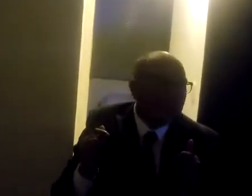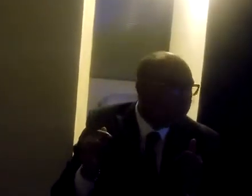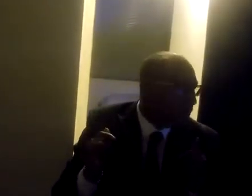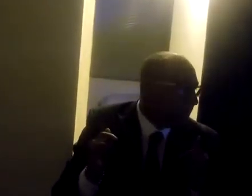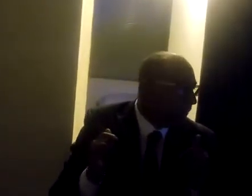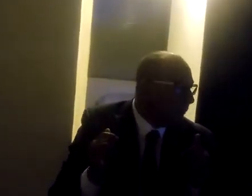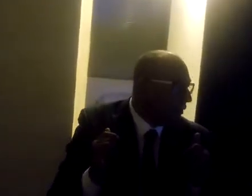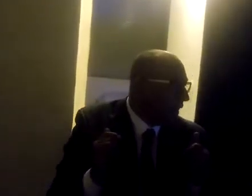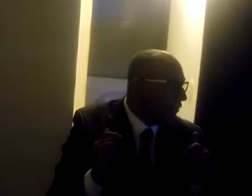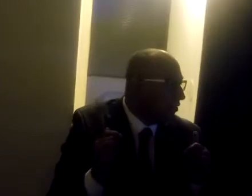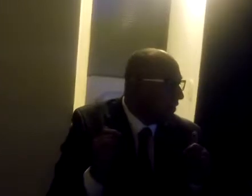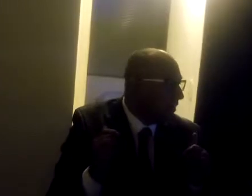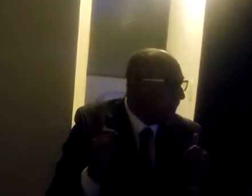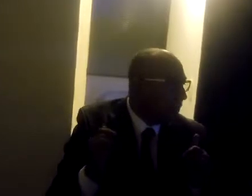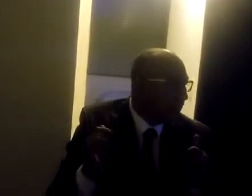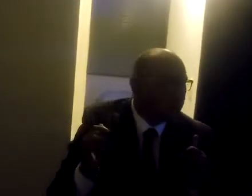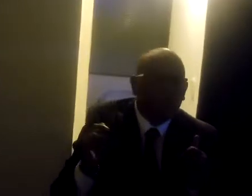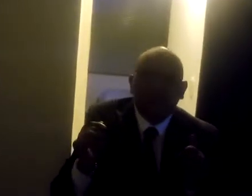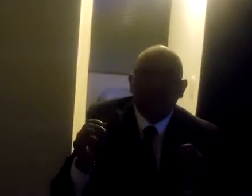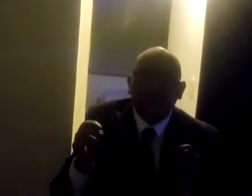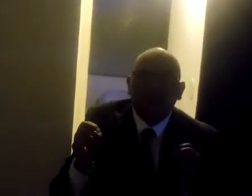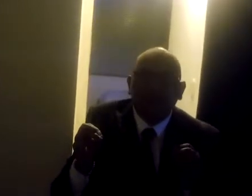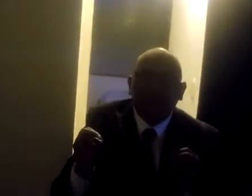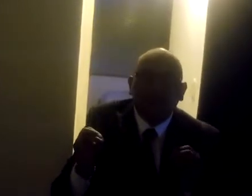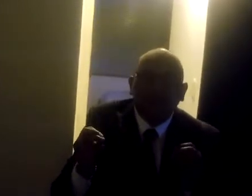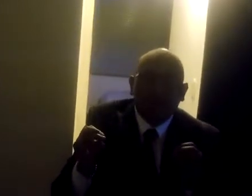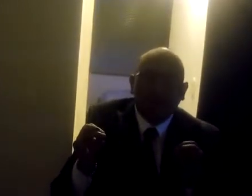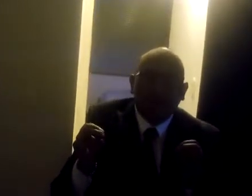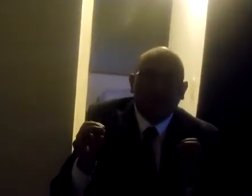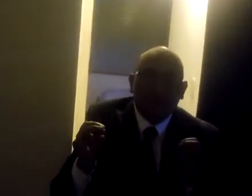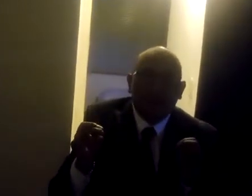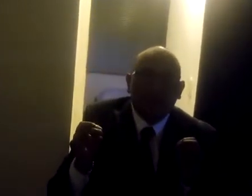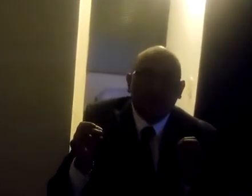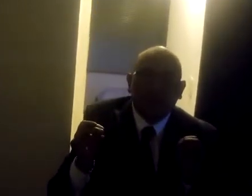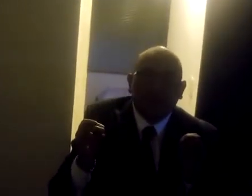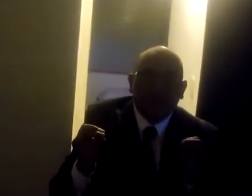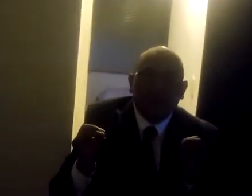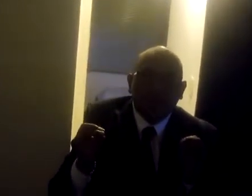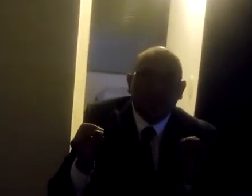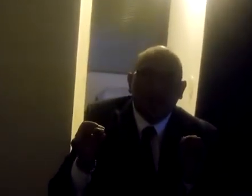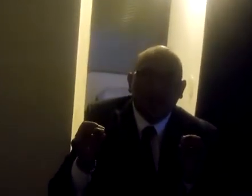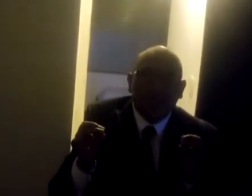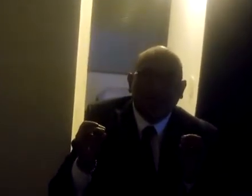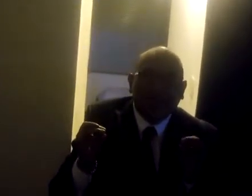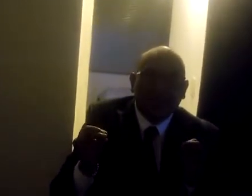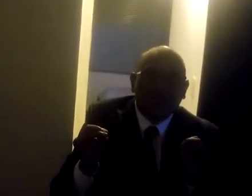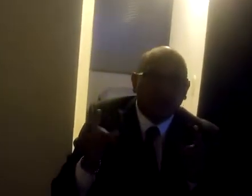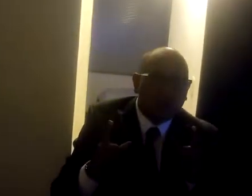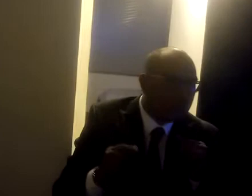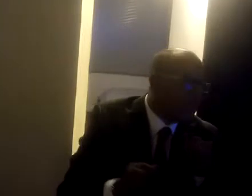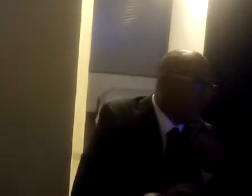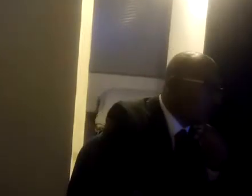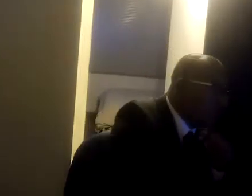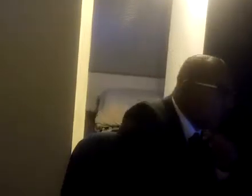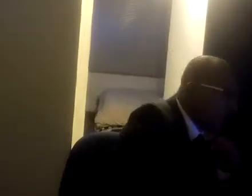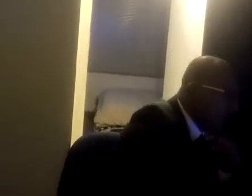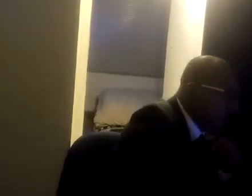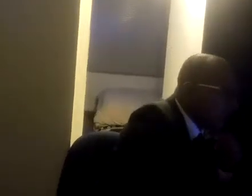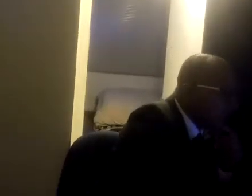europeo que fue aprobado, el cual consiguió incrementar con la cooperación entre los estados y fomentar la creación de una